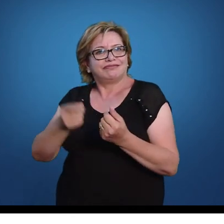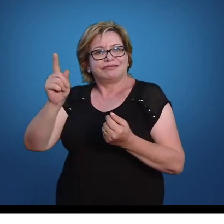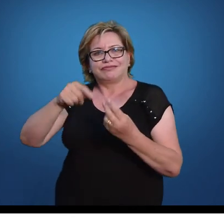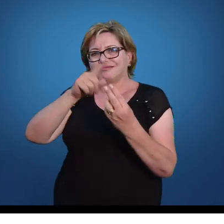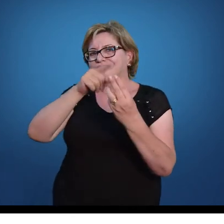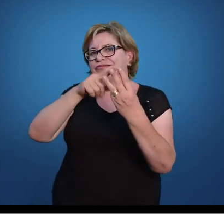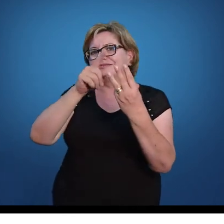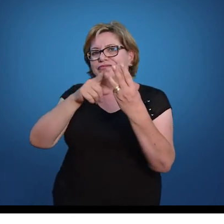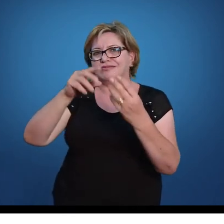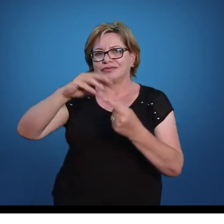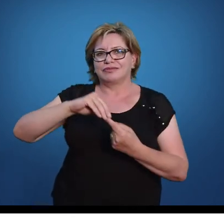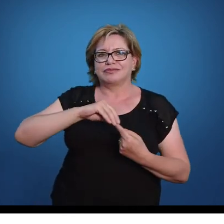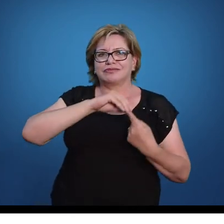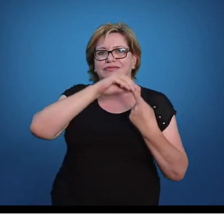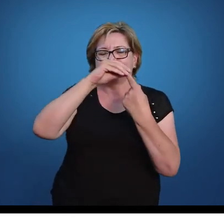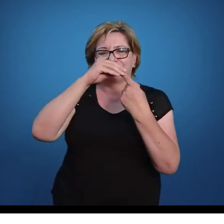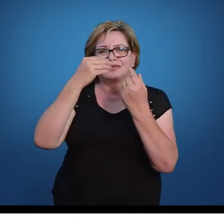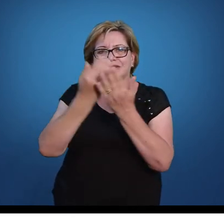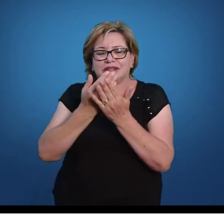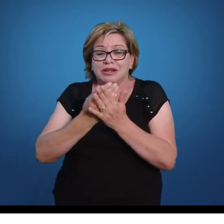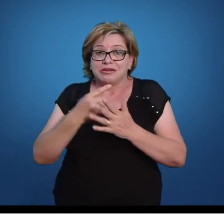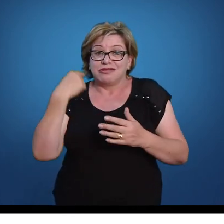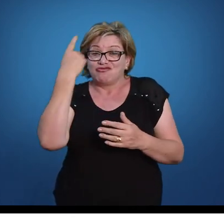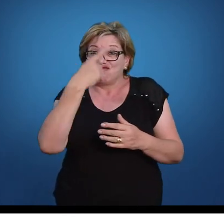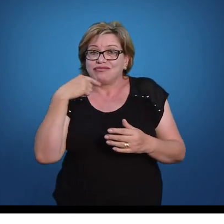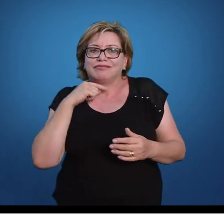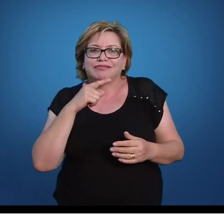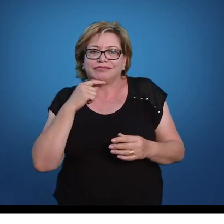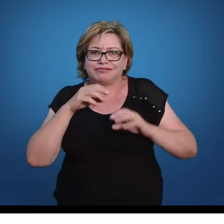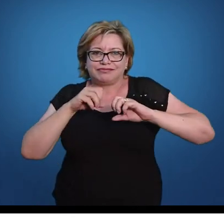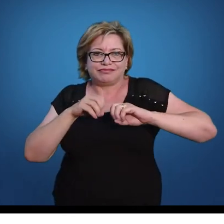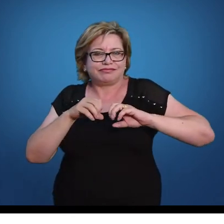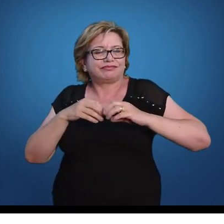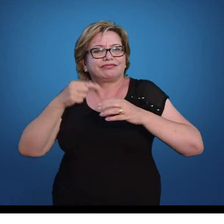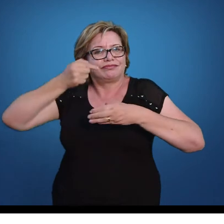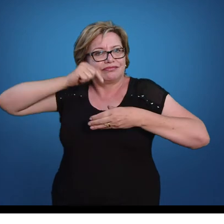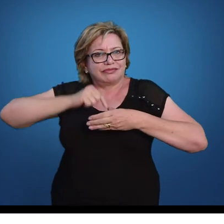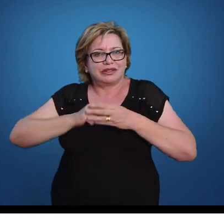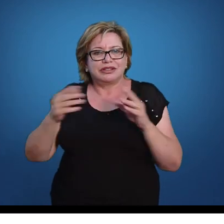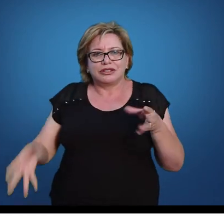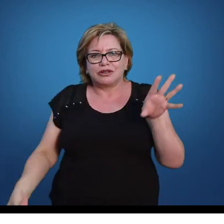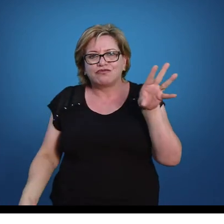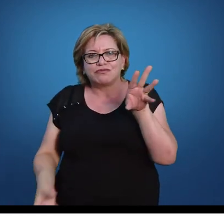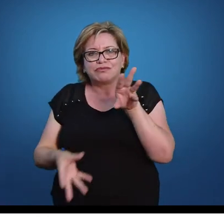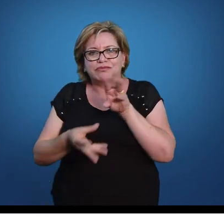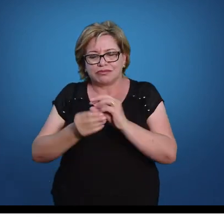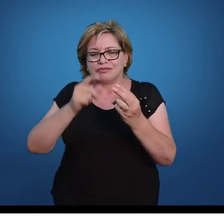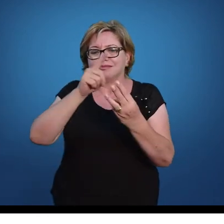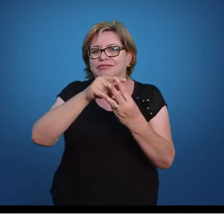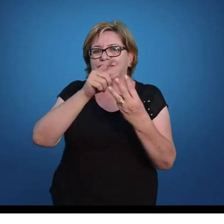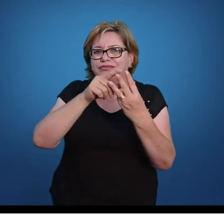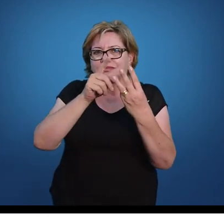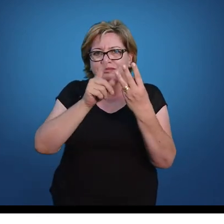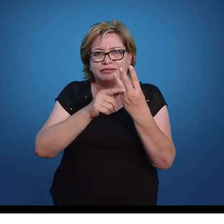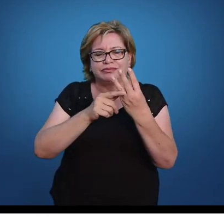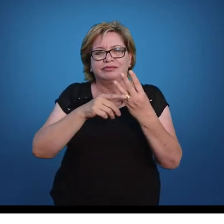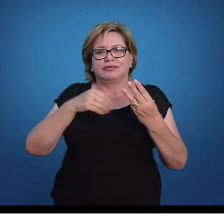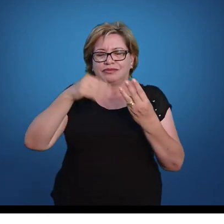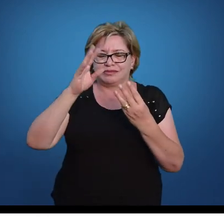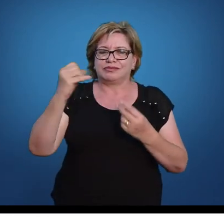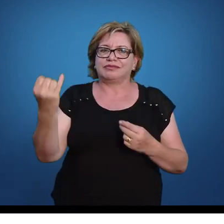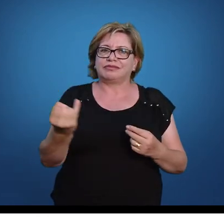Como a gente não tem uma agenda muito grande aí para trabalhar esse conteúdo, a gente resumiu nessas três